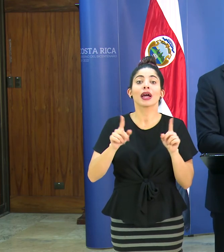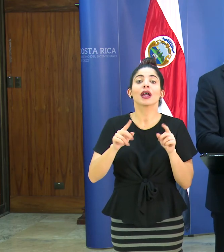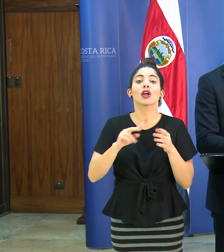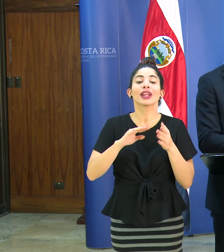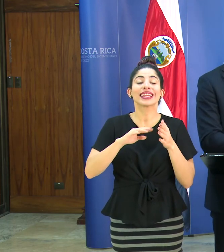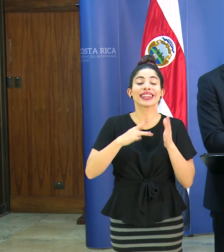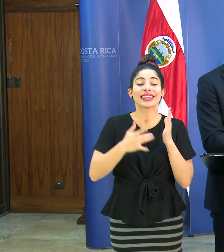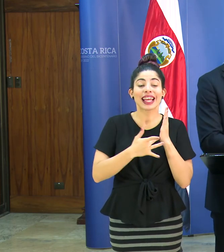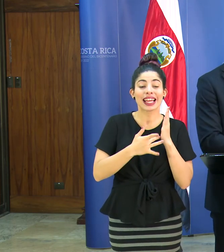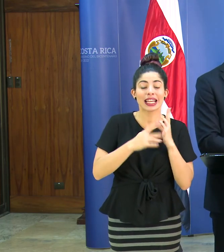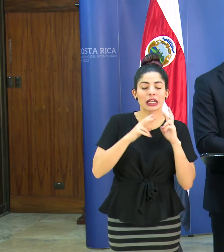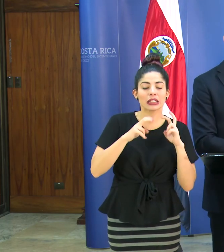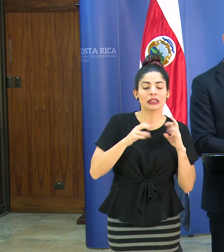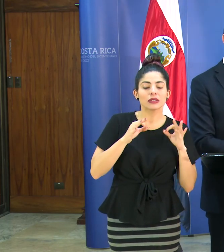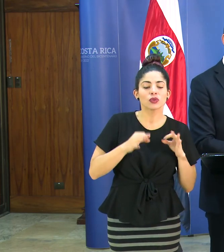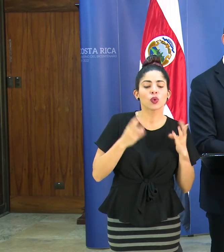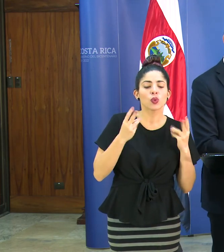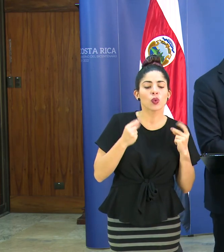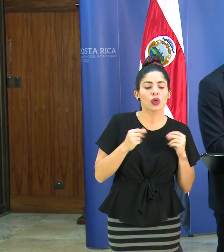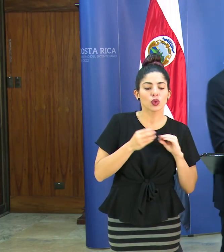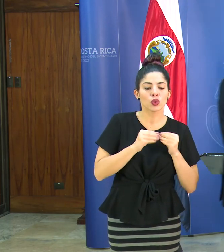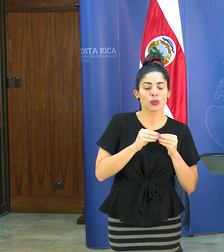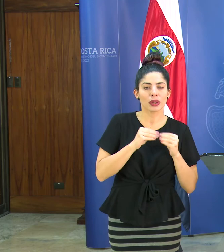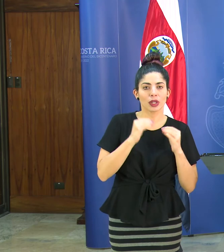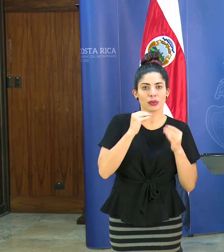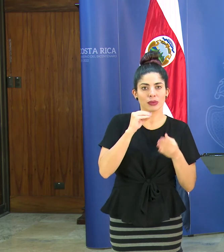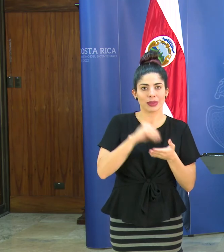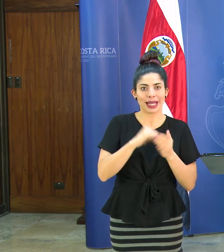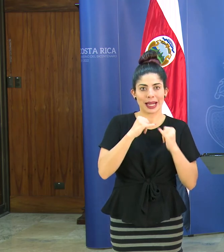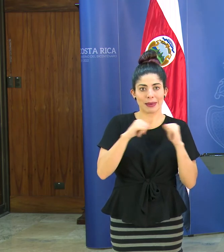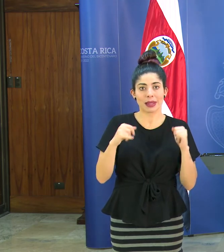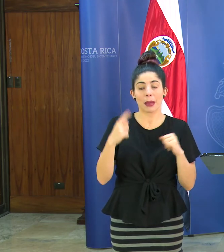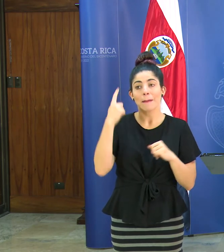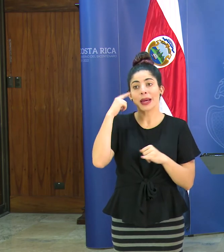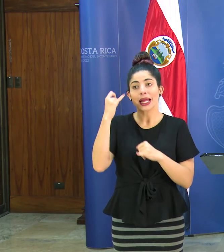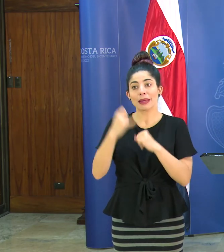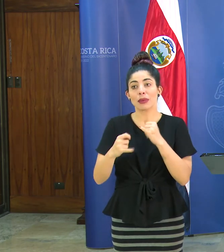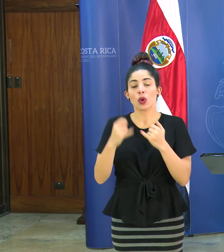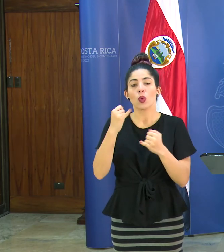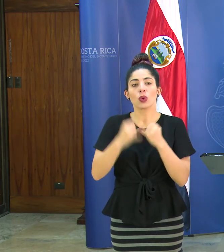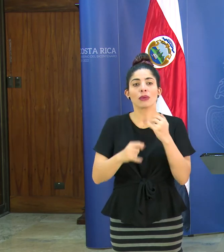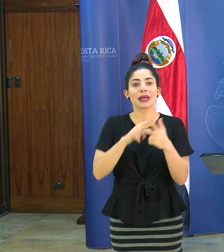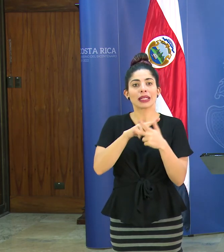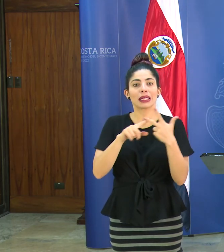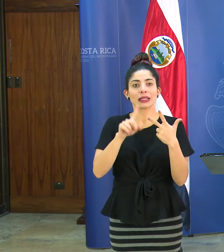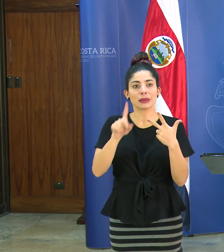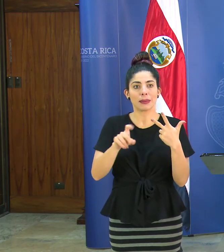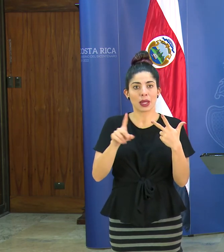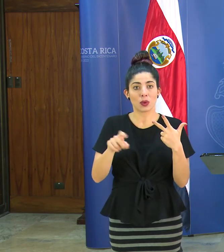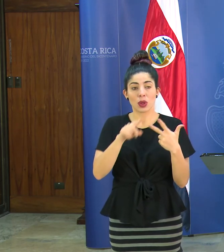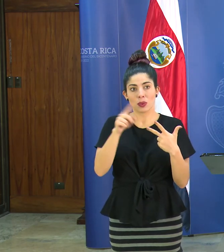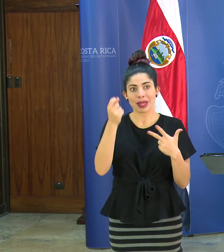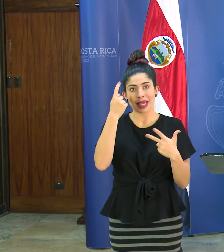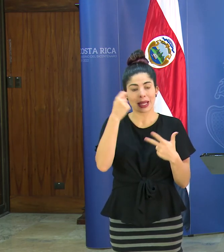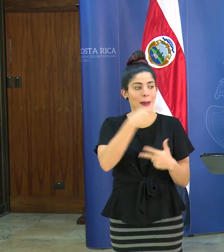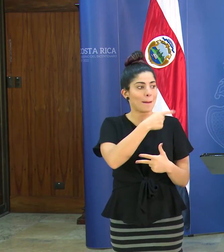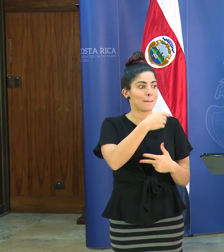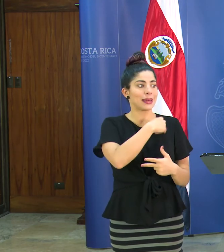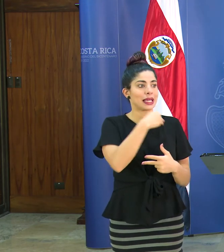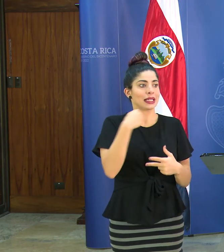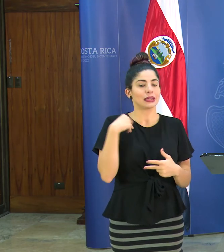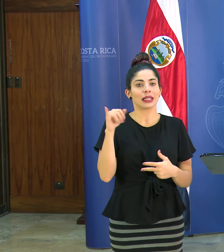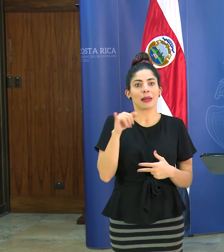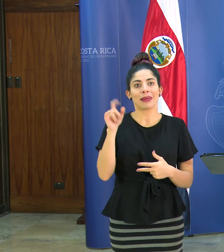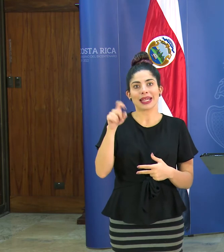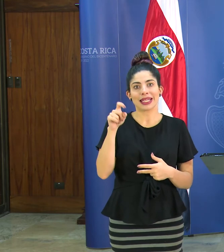técnica exactamente ya están trabajando a los equipos técnicos colegas para ir cerrando las tres últimas consultas como comprenderán los señores ministros también